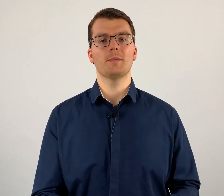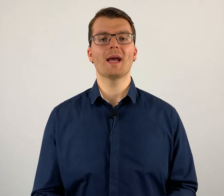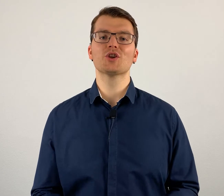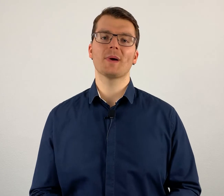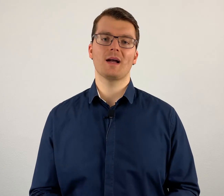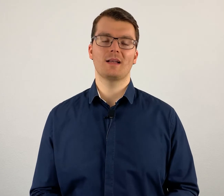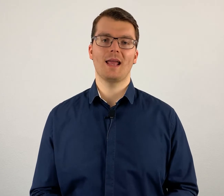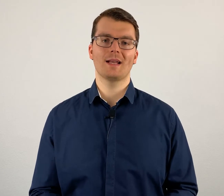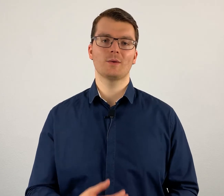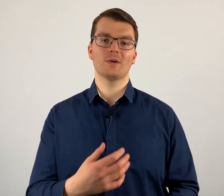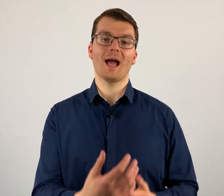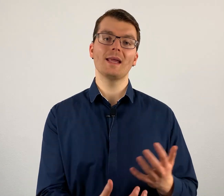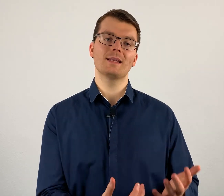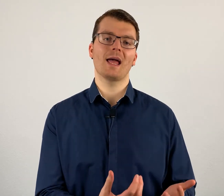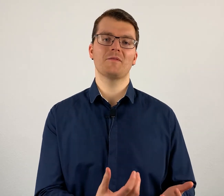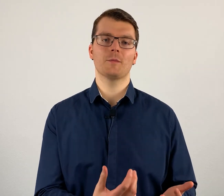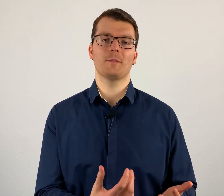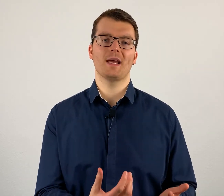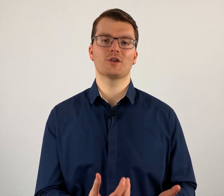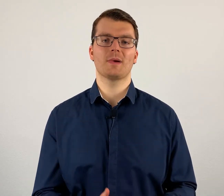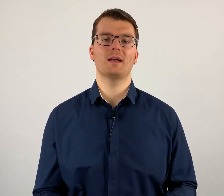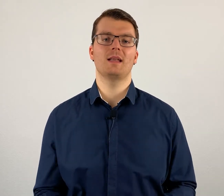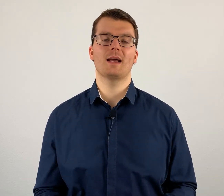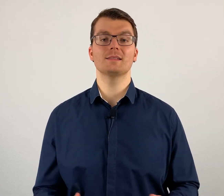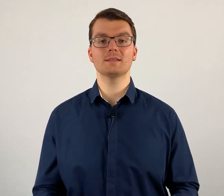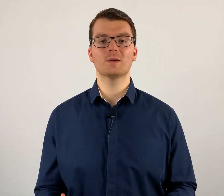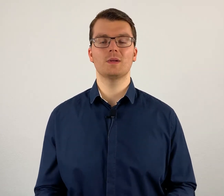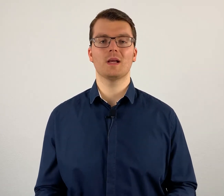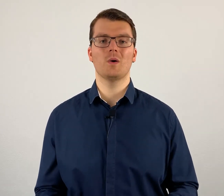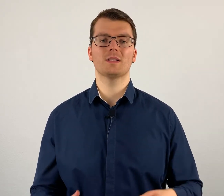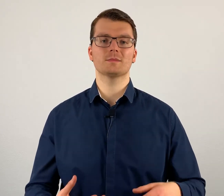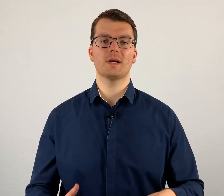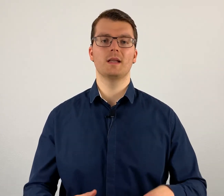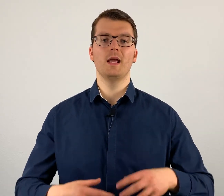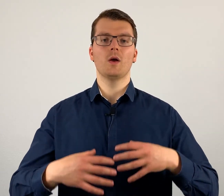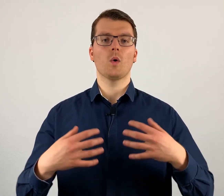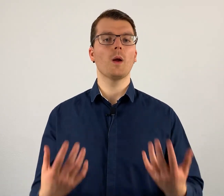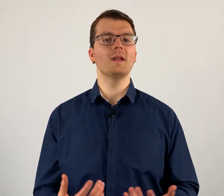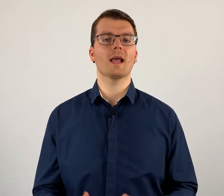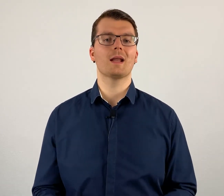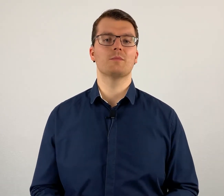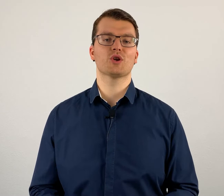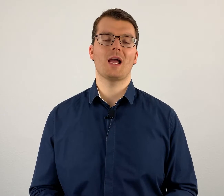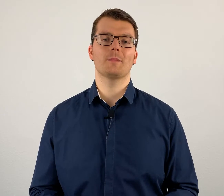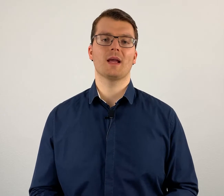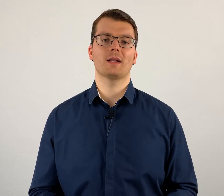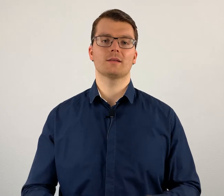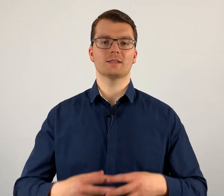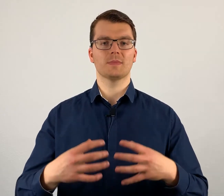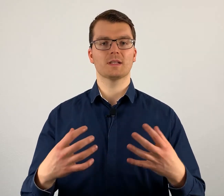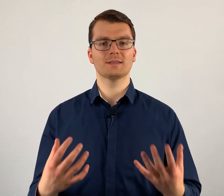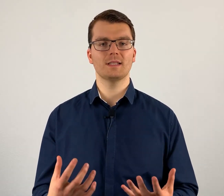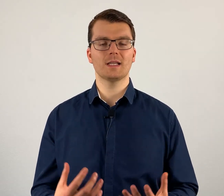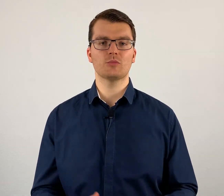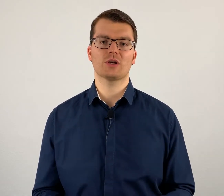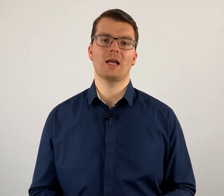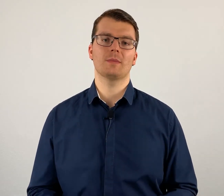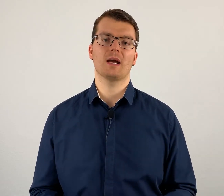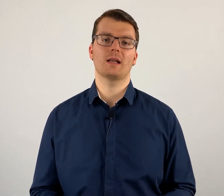Gebärdensprache lernen und ein Teil vom Gebärdensprachenlernen ist natürlich auch, dass man Räumlichkeiten beschreiben kann, dass man Gesichter beschreiben kann